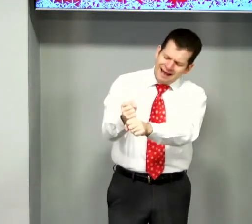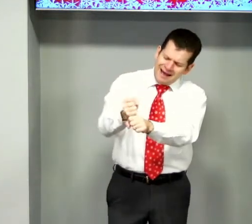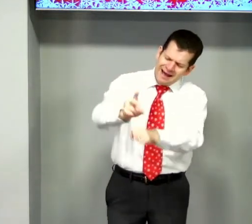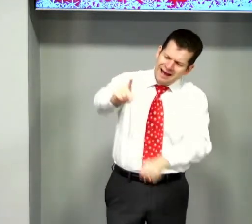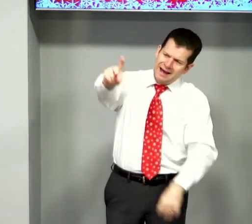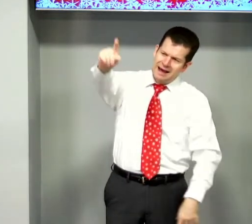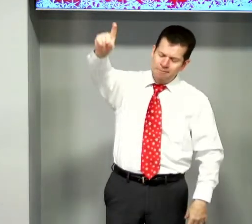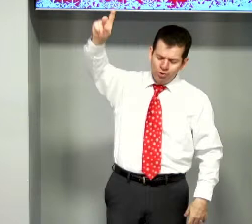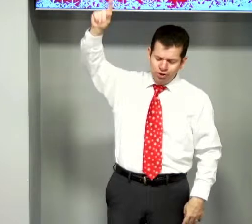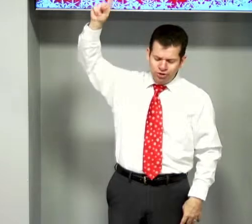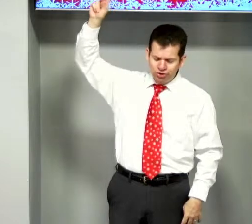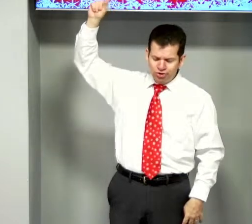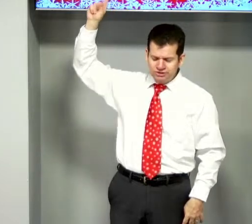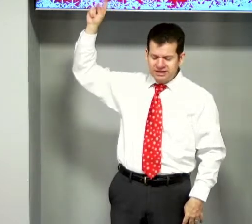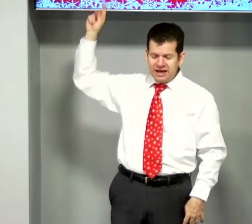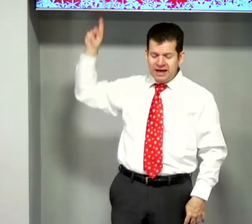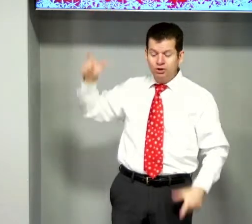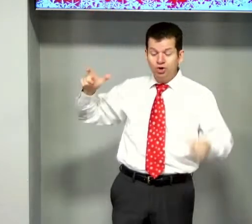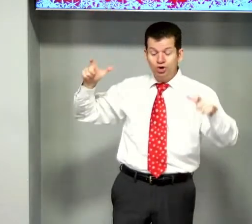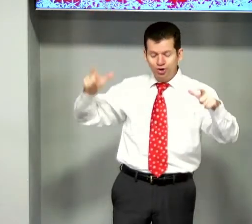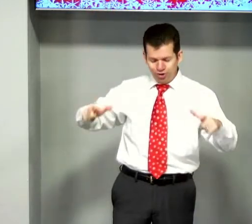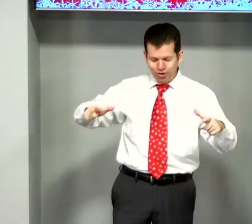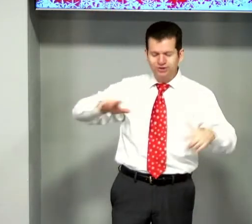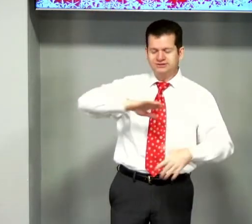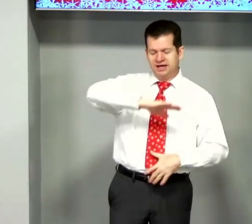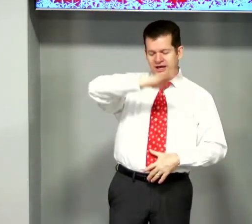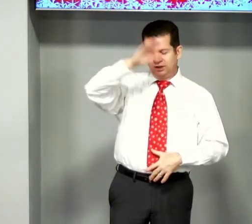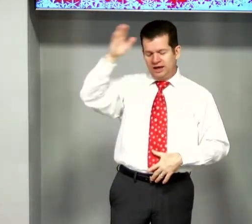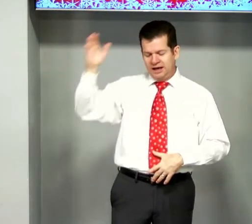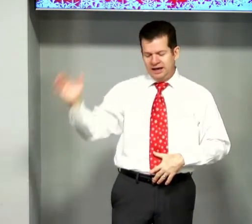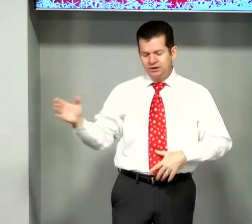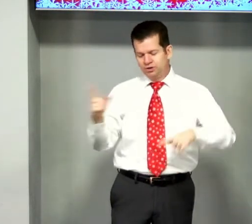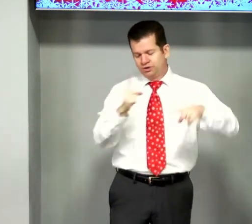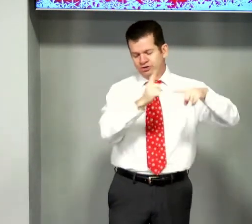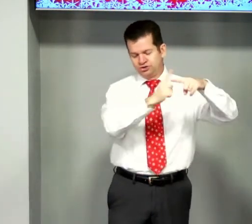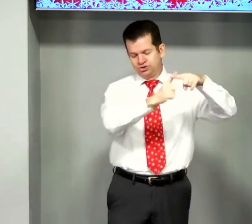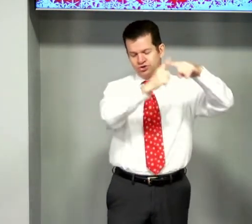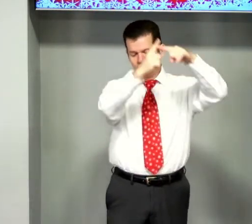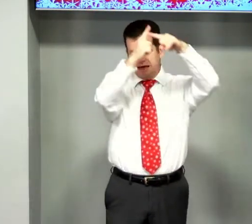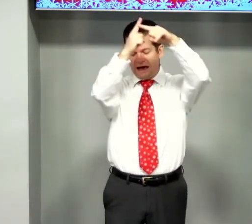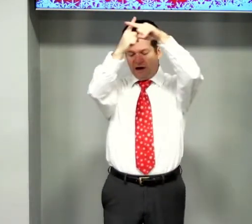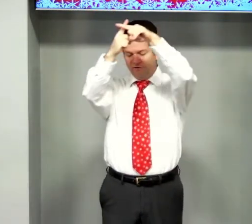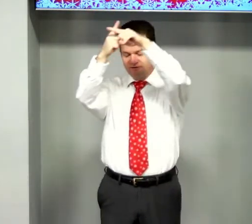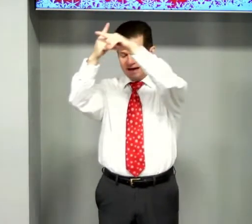Há muitos anos, Anulou minha Calvário,